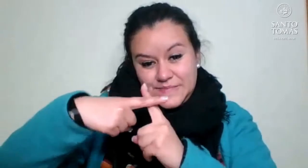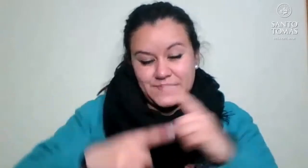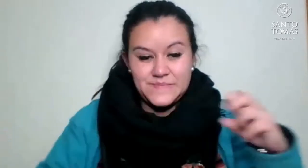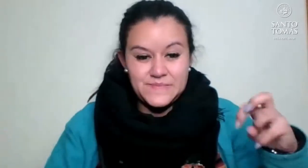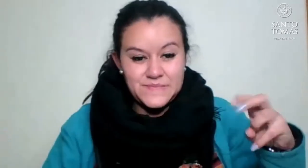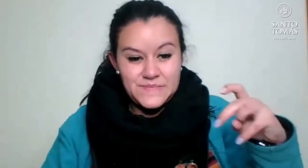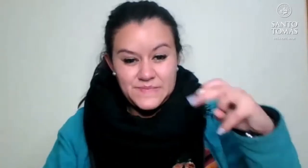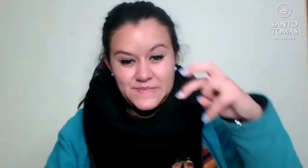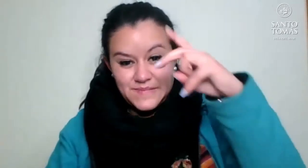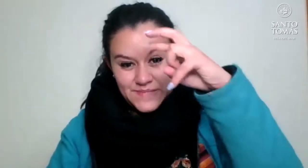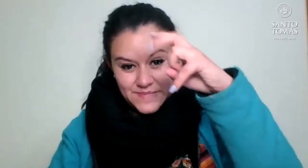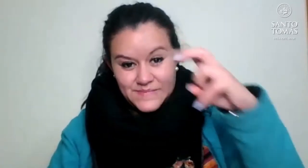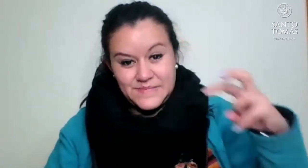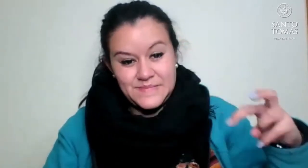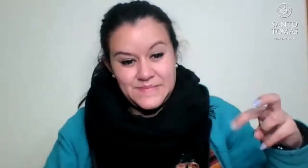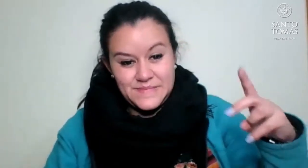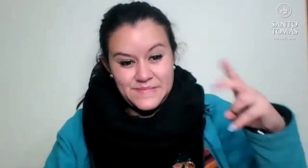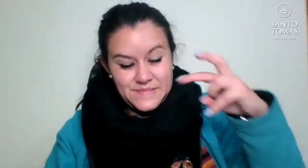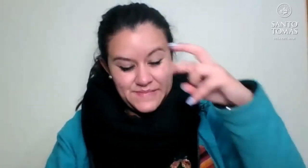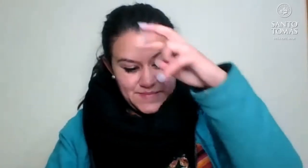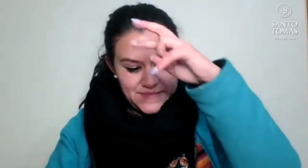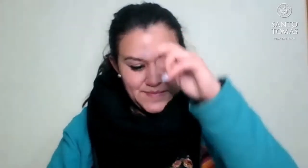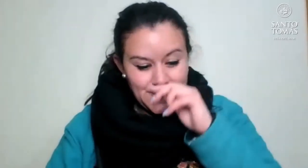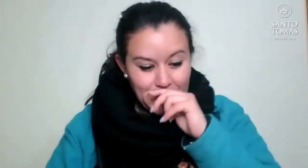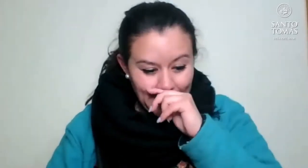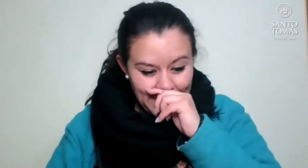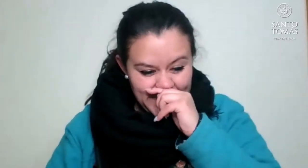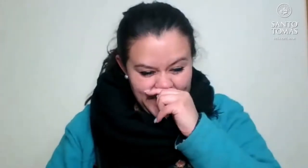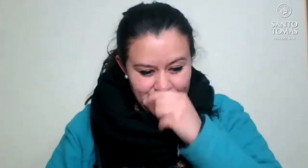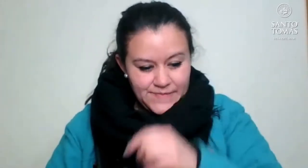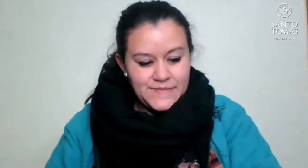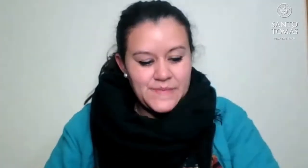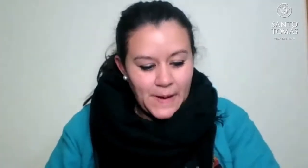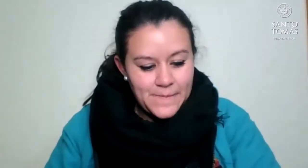La Cruz, miren. La Cruz. Calera.